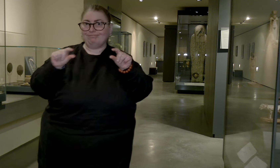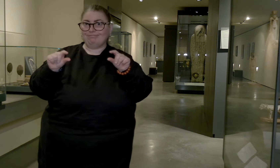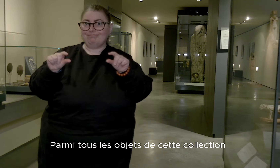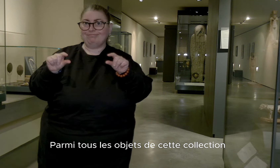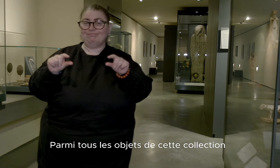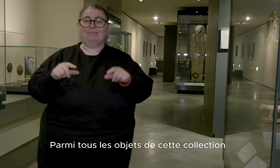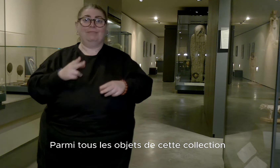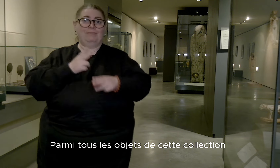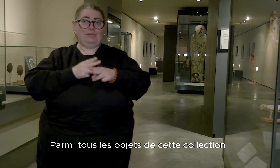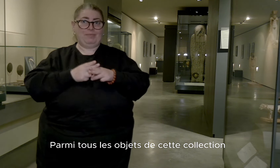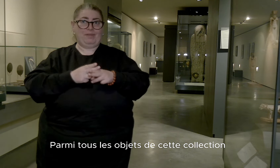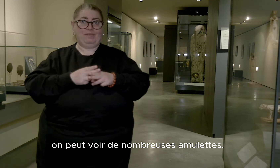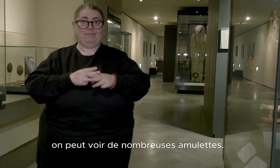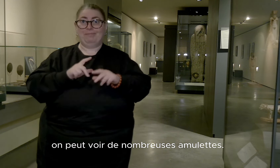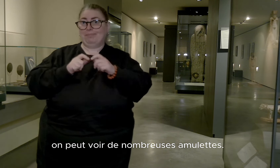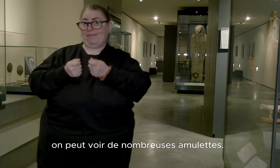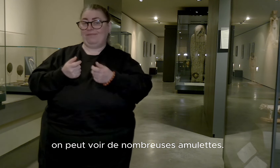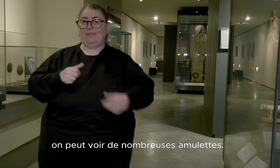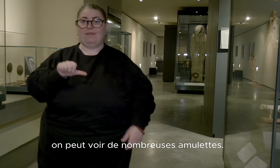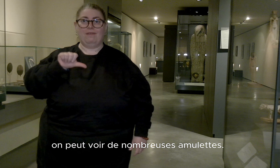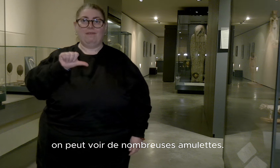Parmi tous les objets de cette collection, peut voir de nombreuses amulettes.